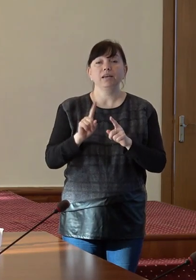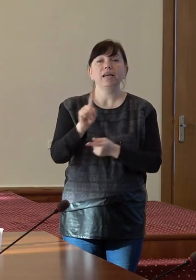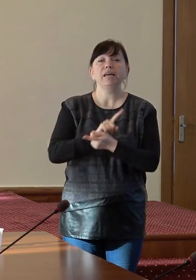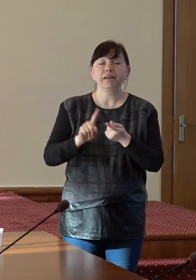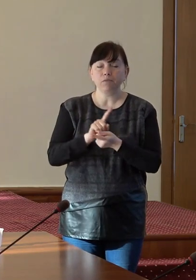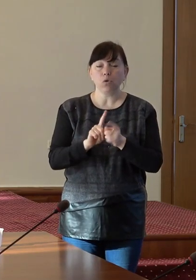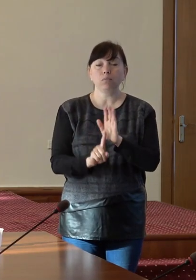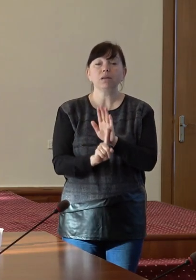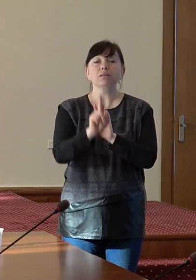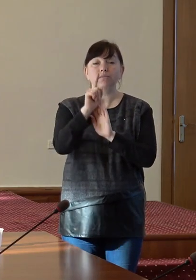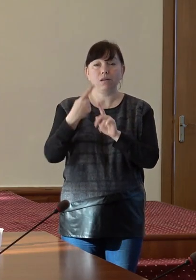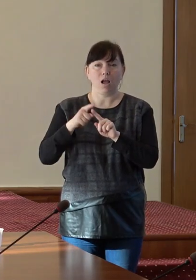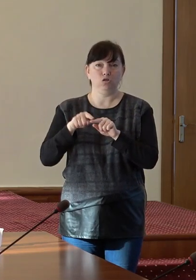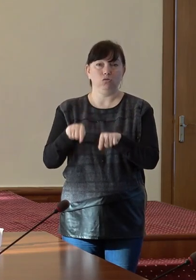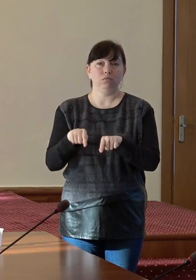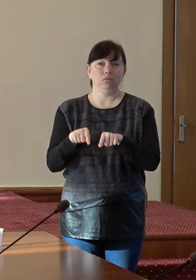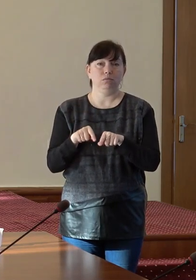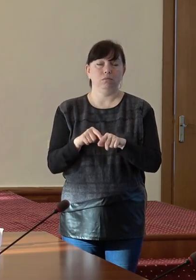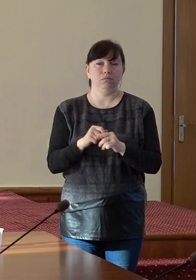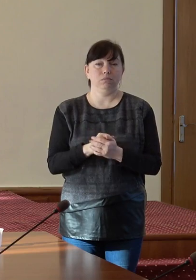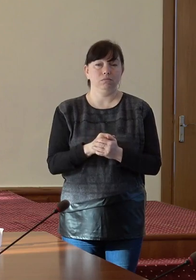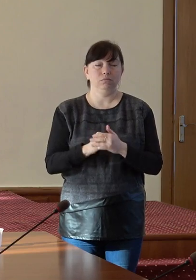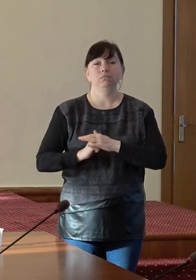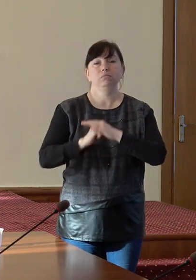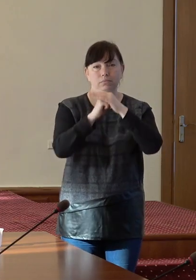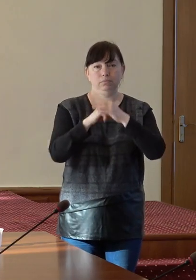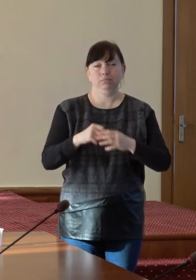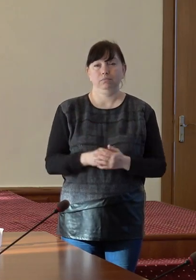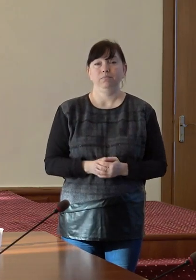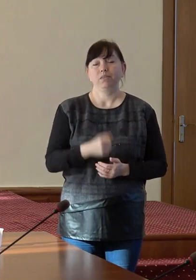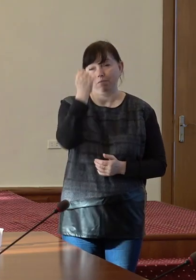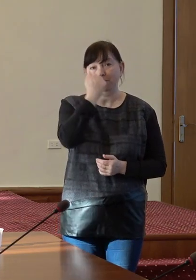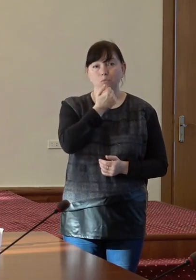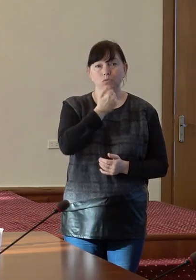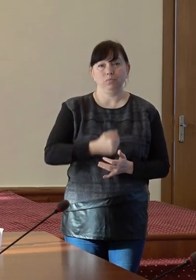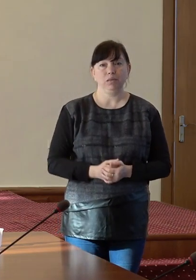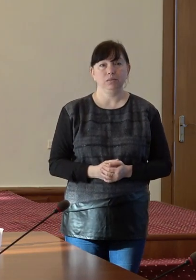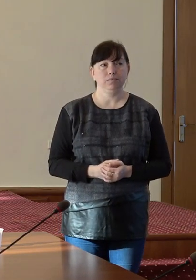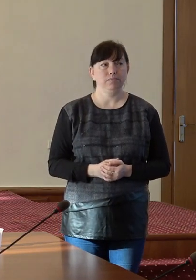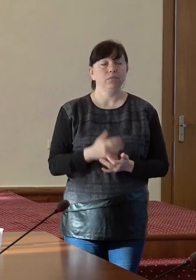pornește la această premiză de bală Vă mulțumesc foarte mult deci